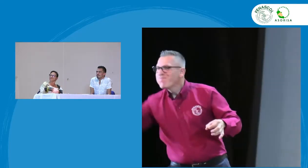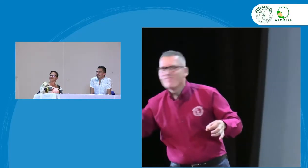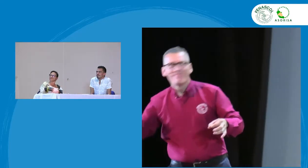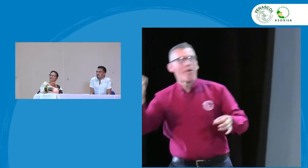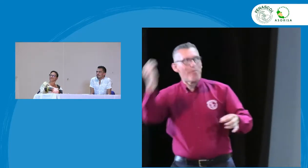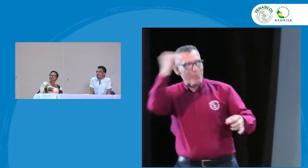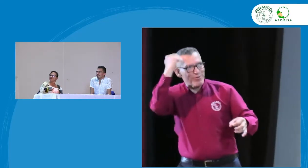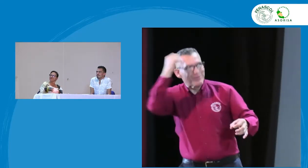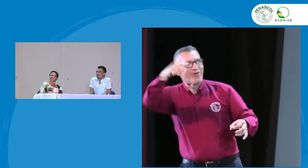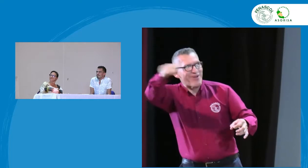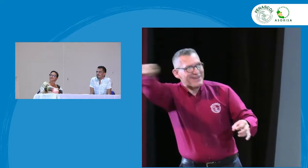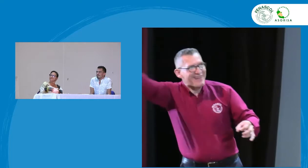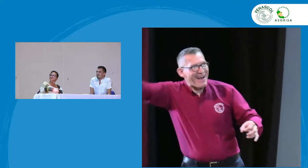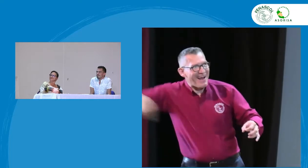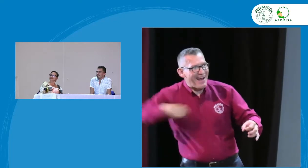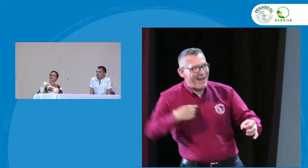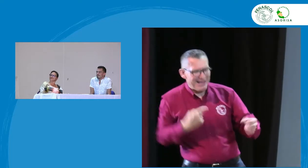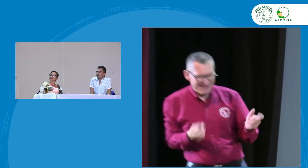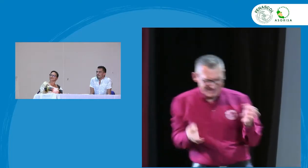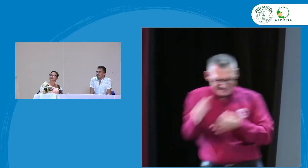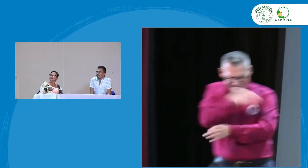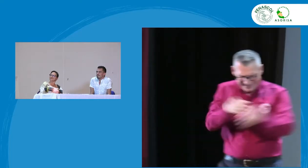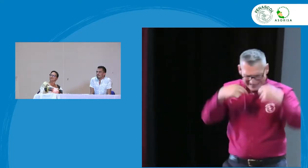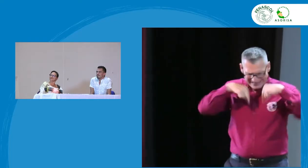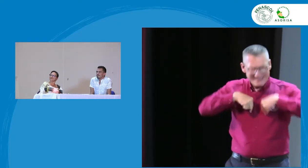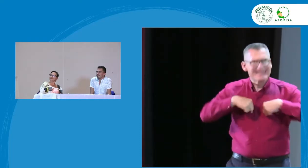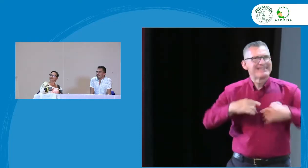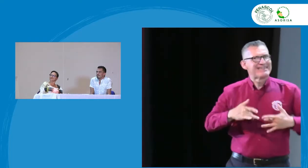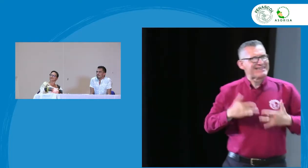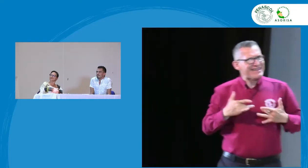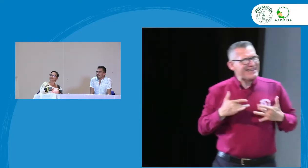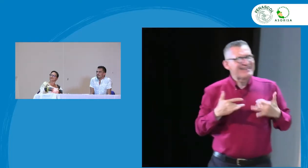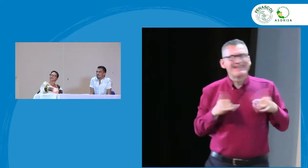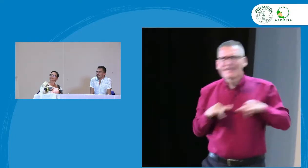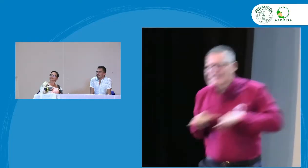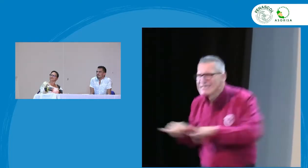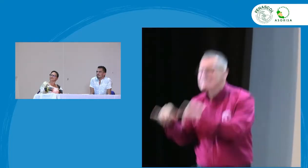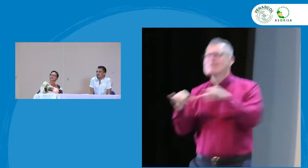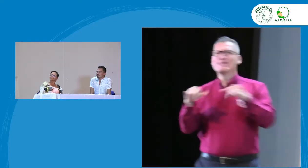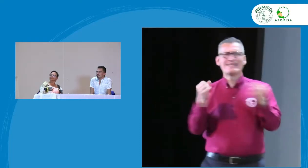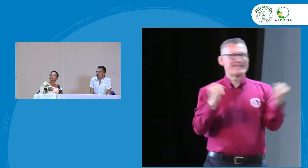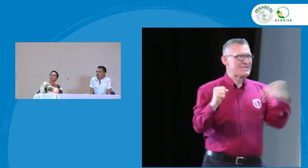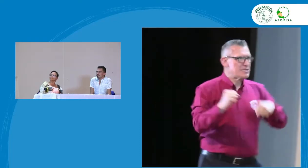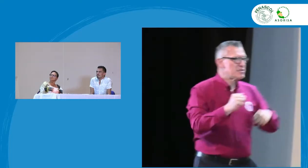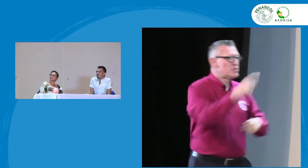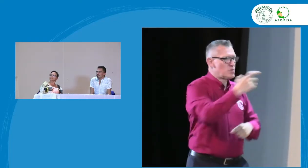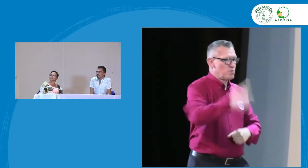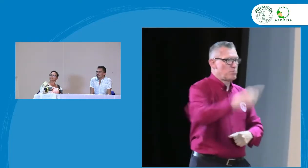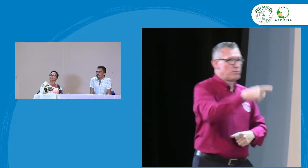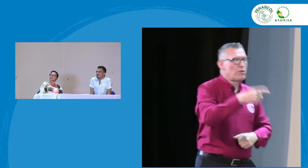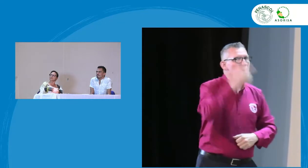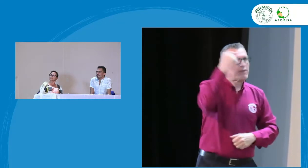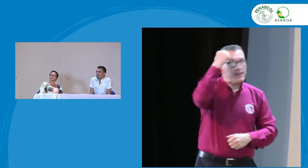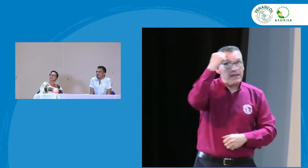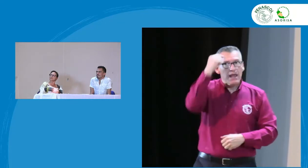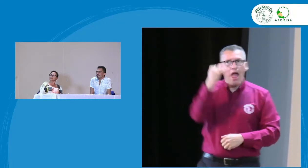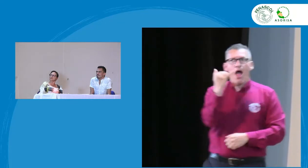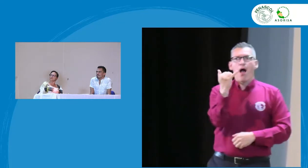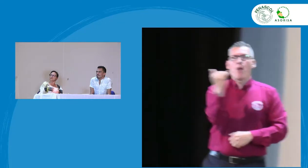tomando prácticamente como la voz de otros docentes sordos ¿tú qué ves? como parte